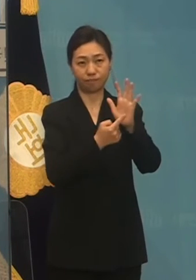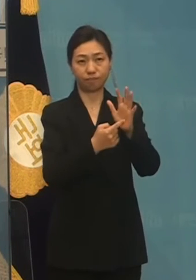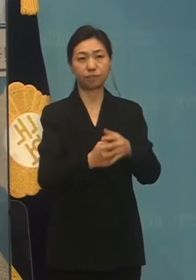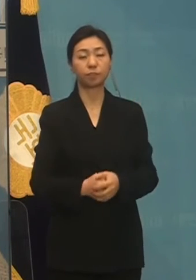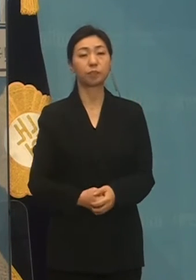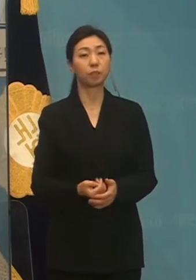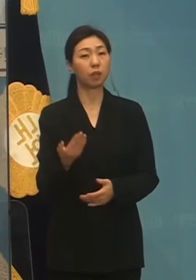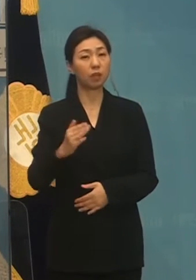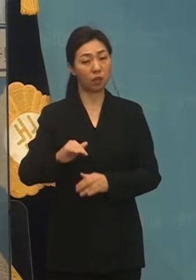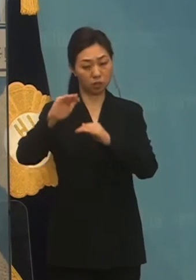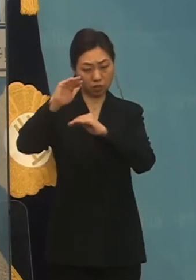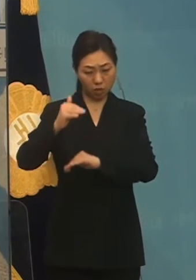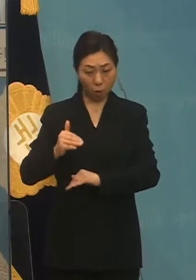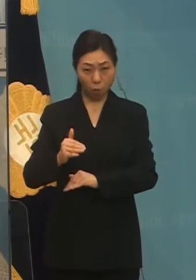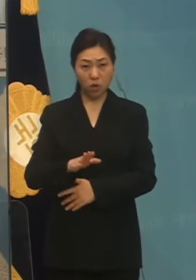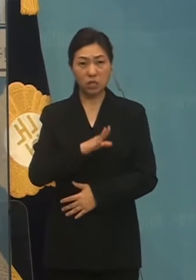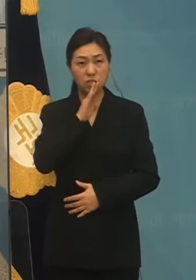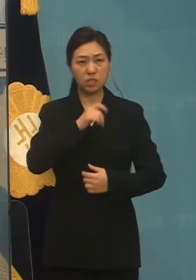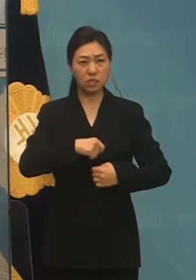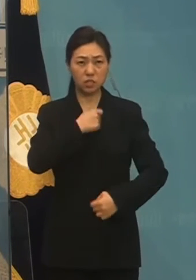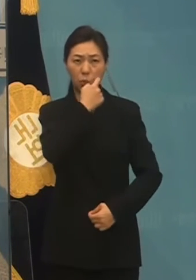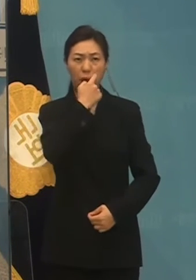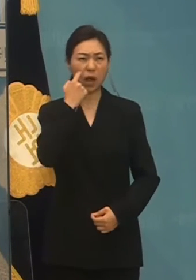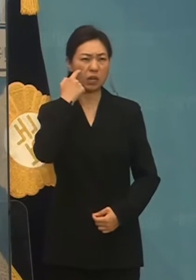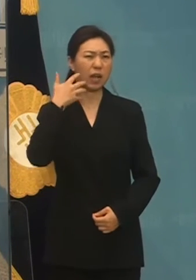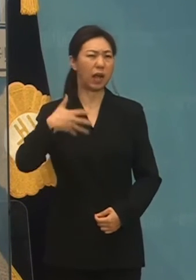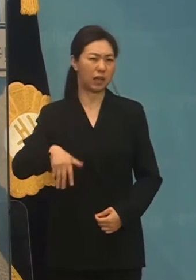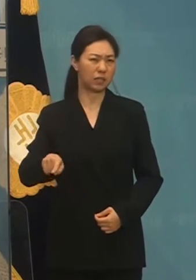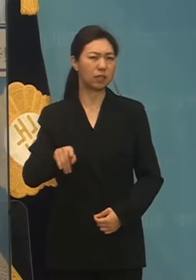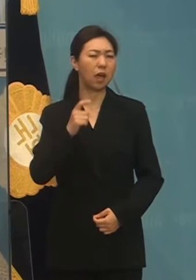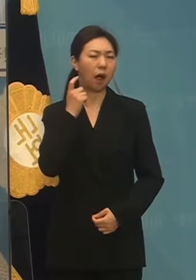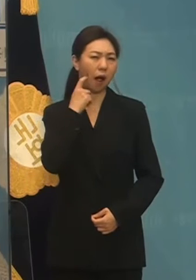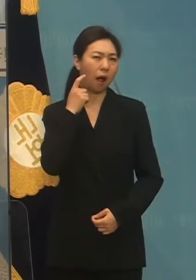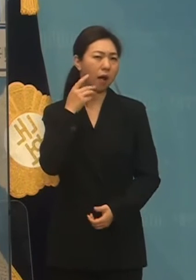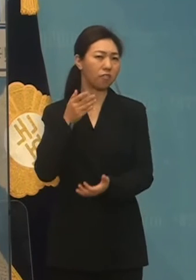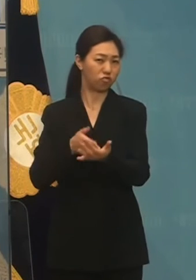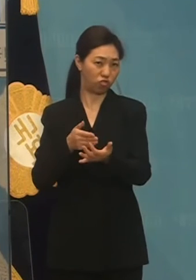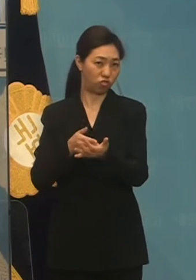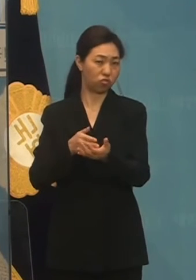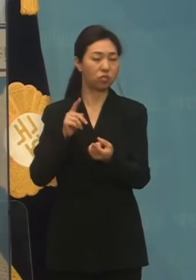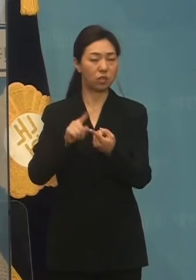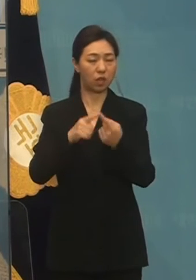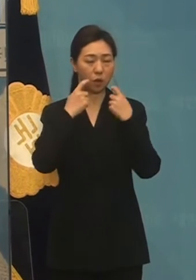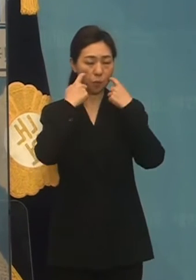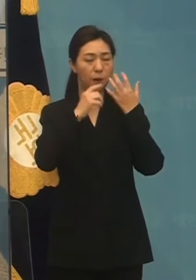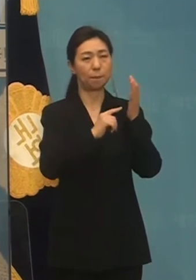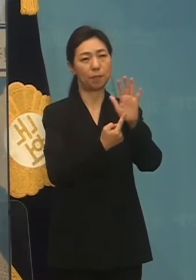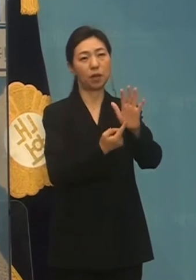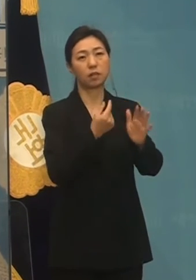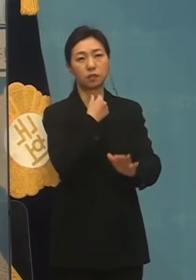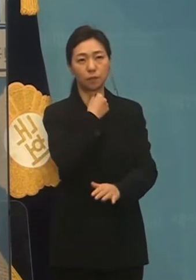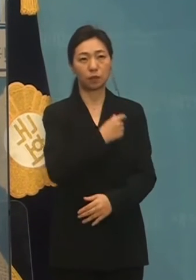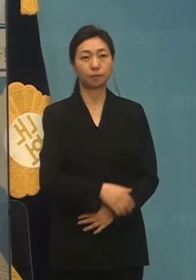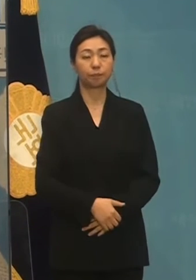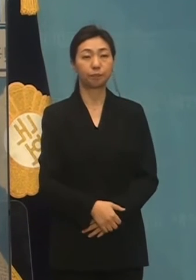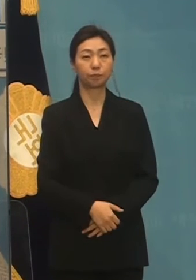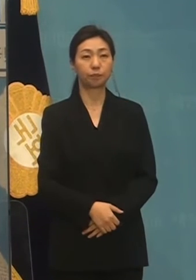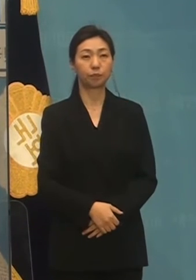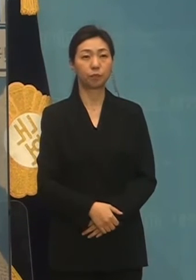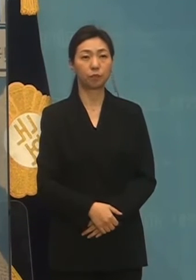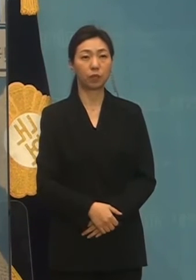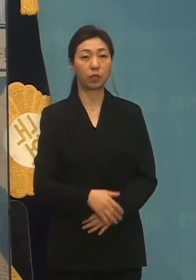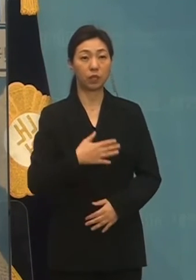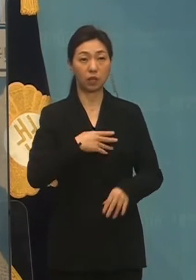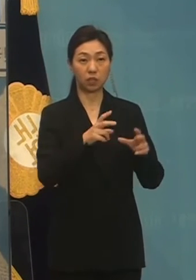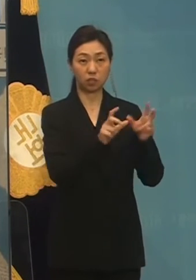발언은 사실 확인이 제대로 된 거짓말이라는 점을 이 자리를 통해서 밝히고 싶습니다. 제가 직접